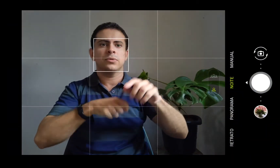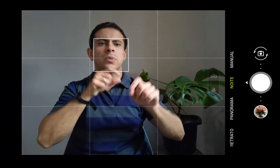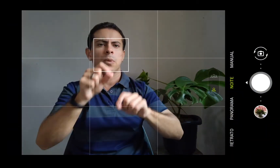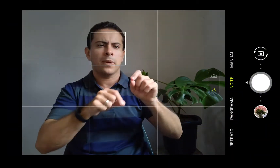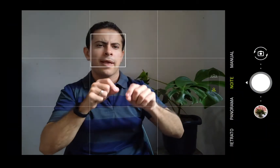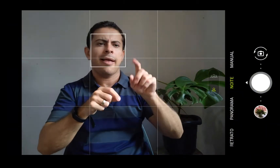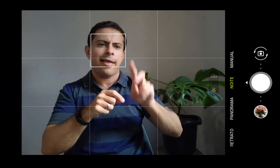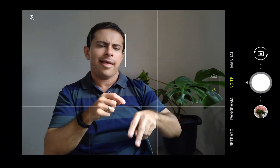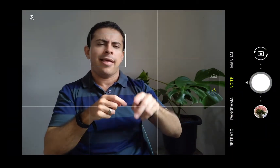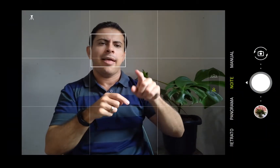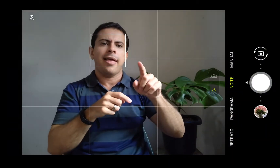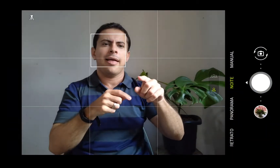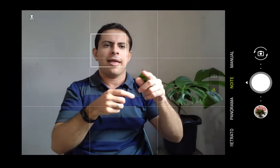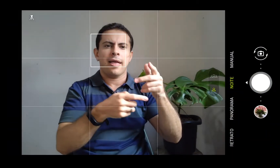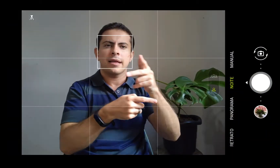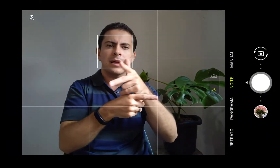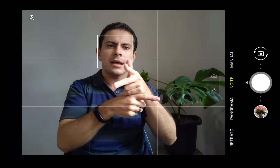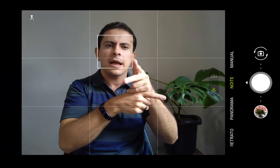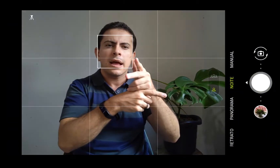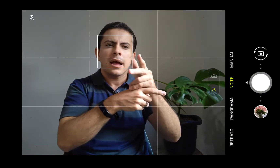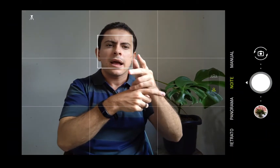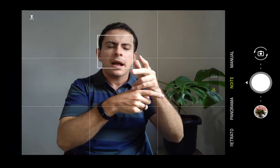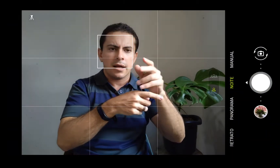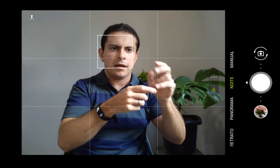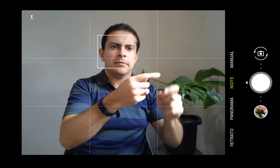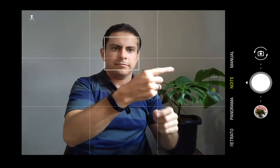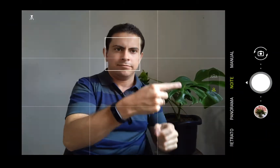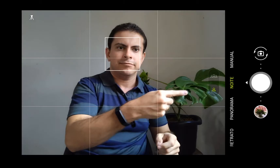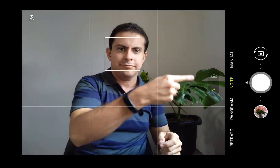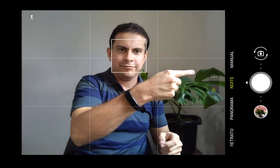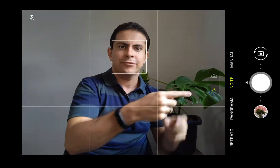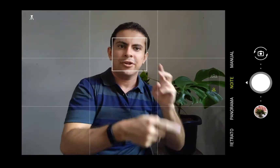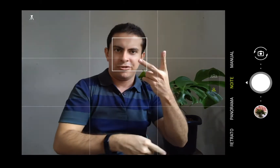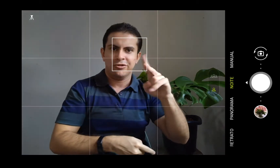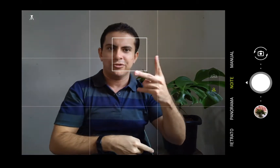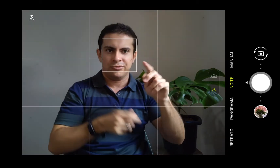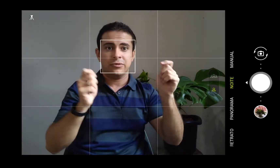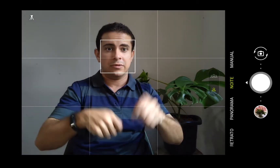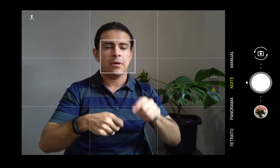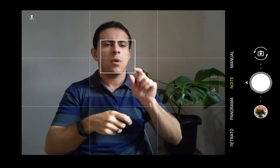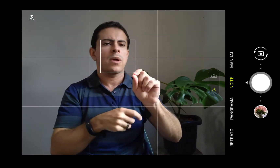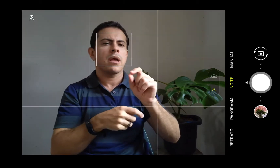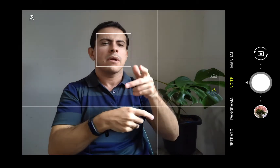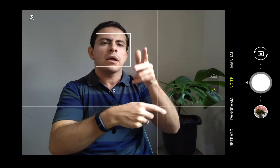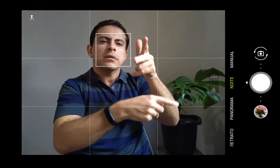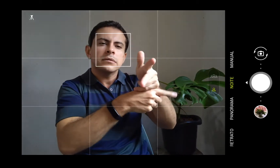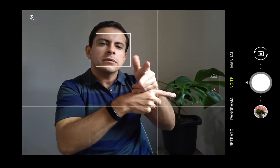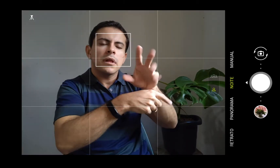vai fazer? Ele vai deixar um pouco mais a exposição, um pouco mais de tempo, né, para bater a foto,